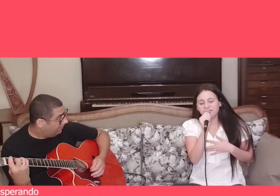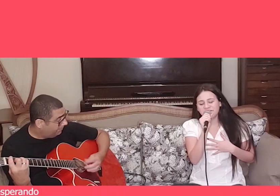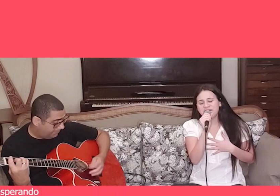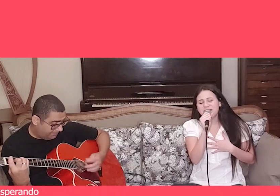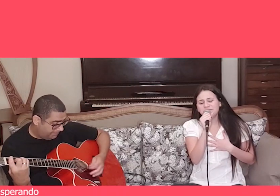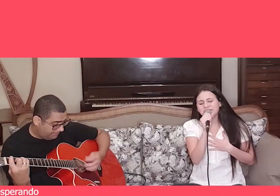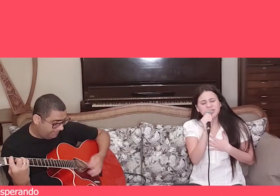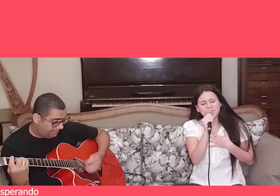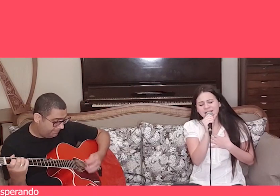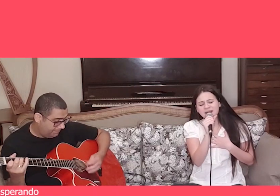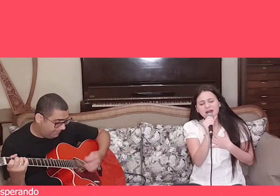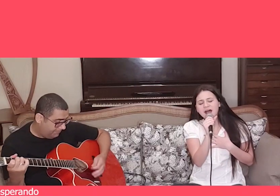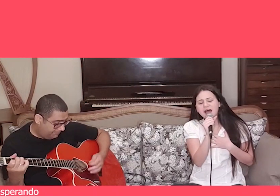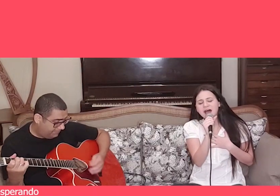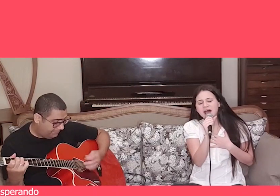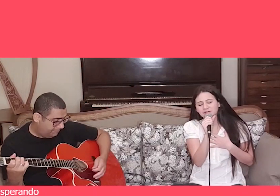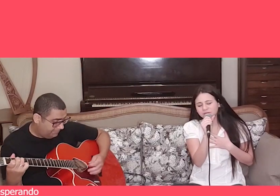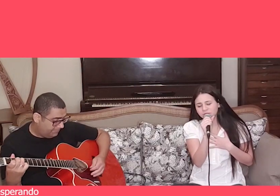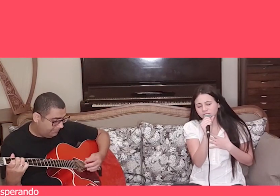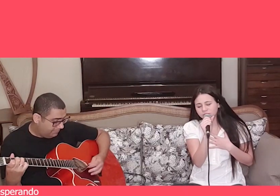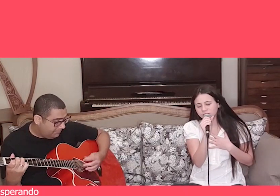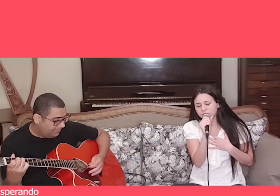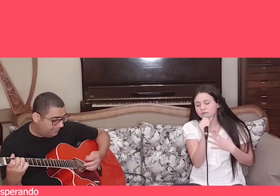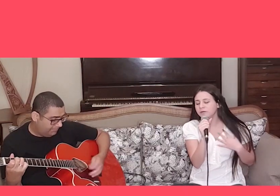Vivemos esperando